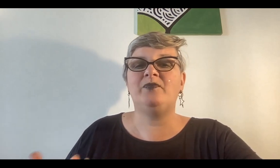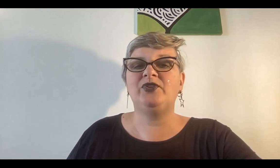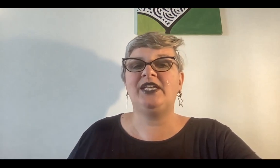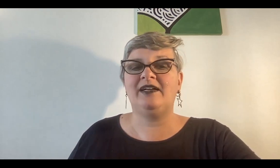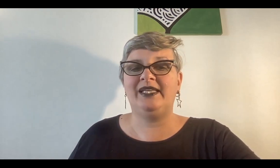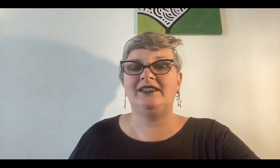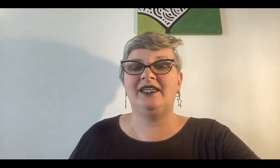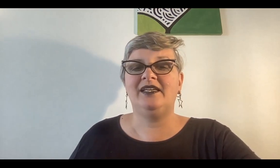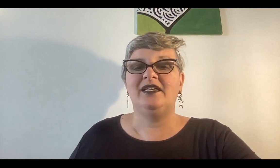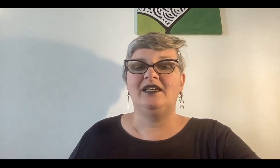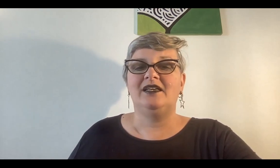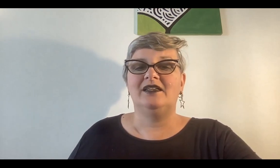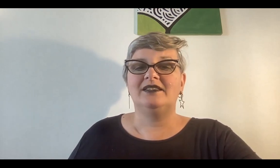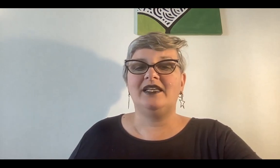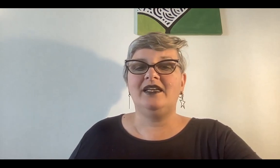despóticamente ¿sí?